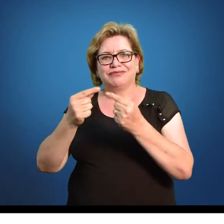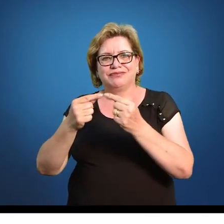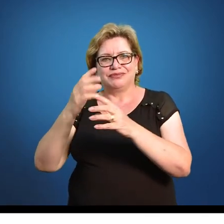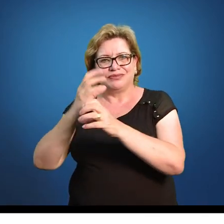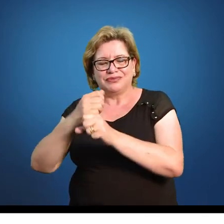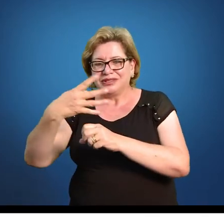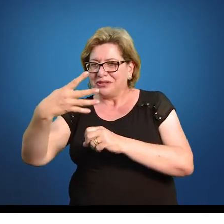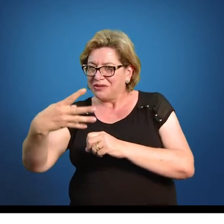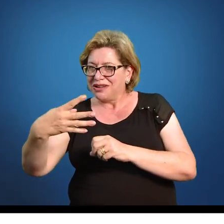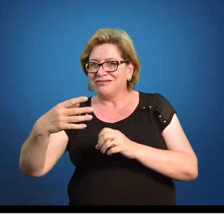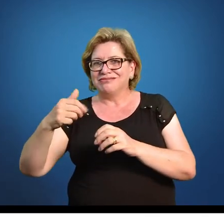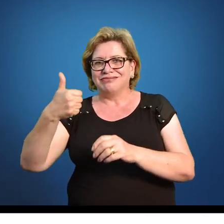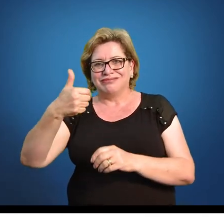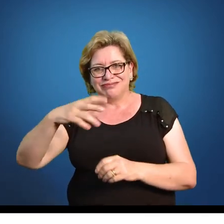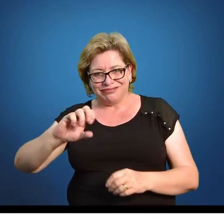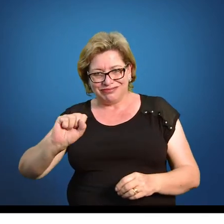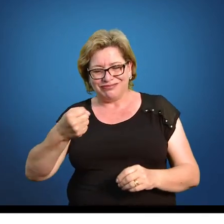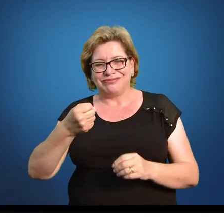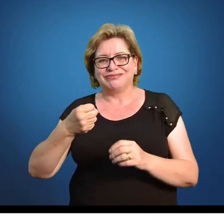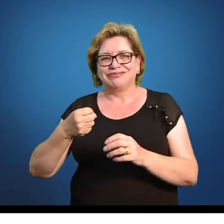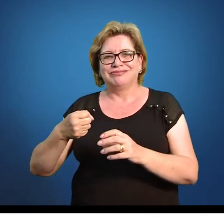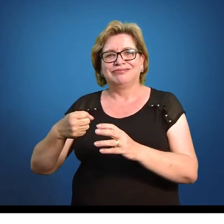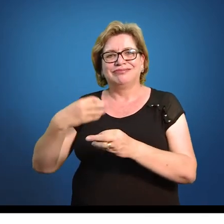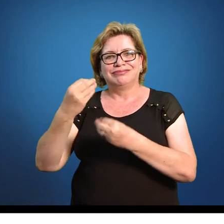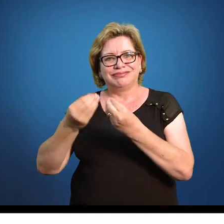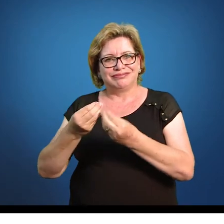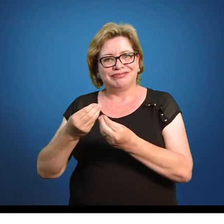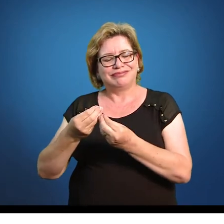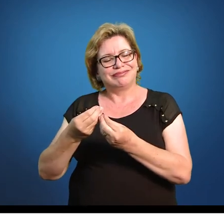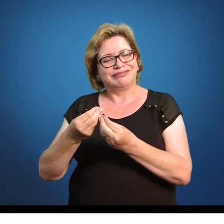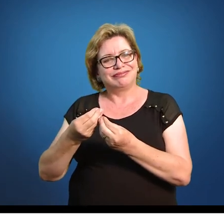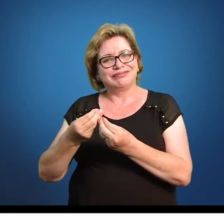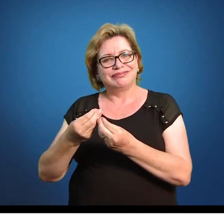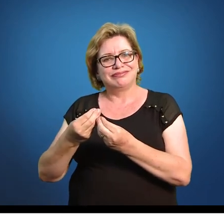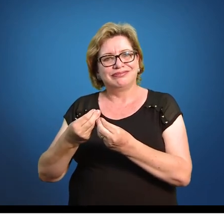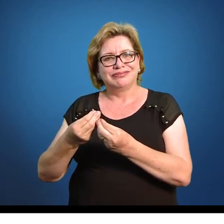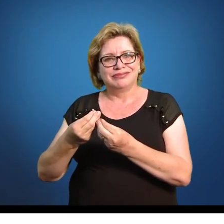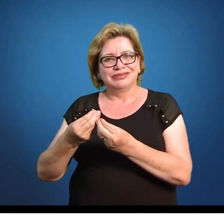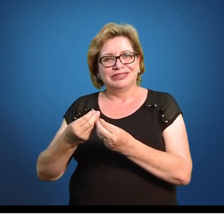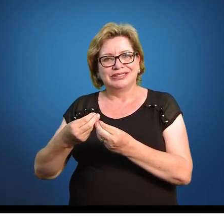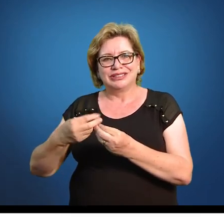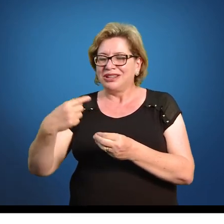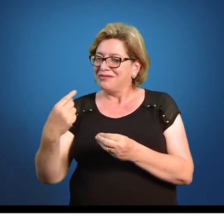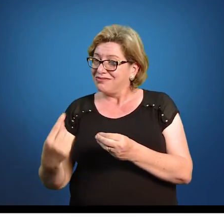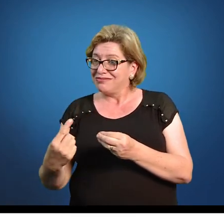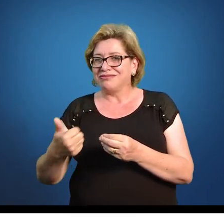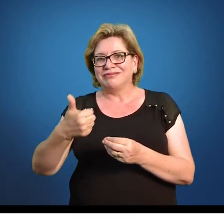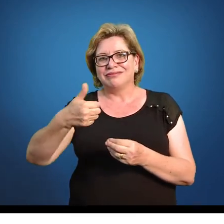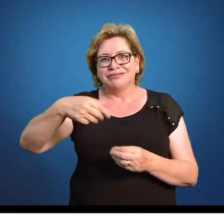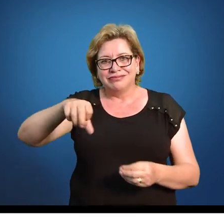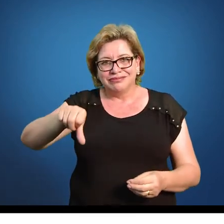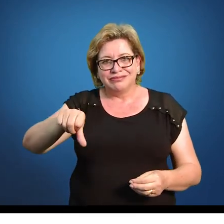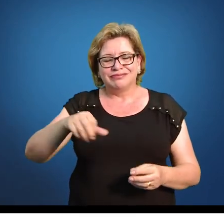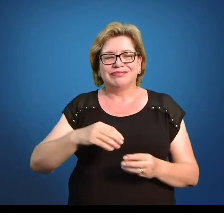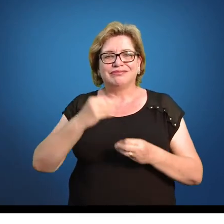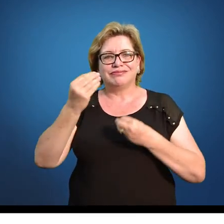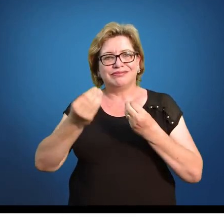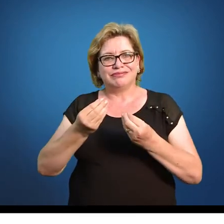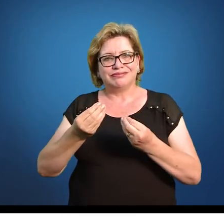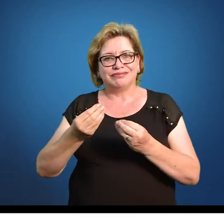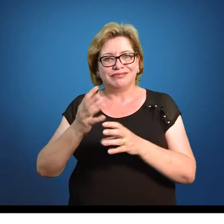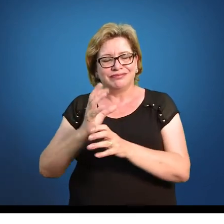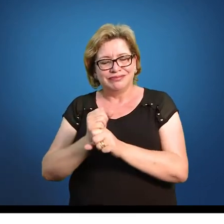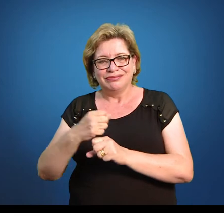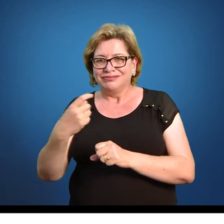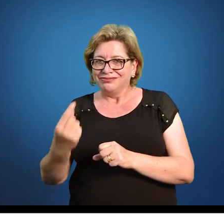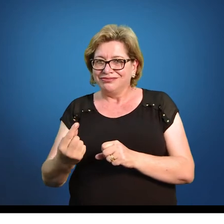14 mais 4, 18. E 18 mais 1, 19. Mais